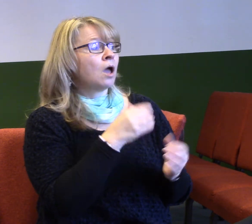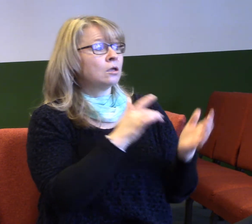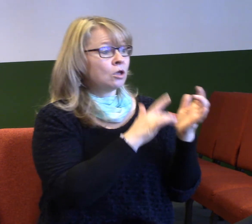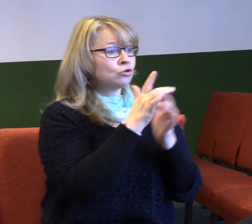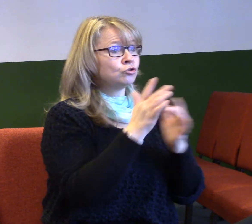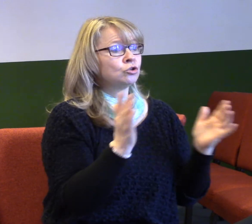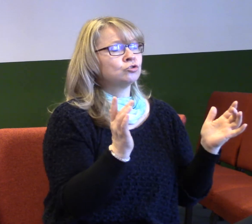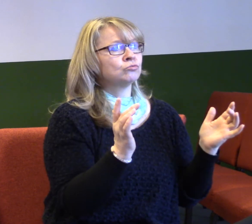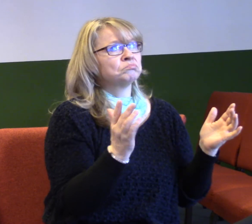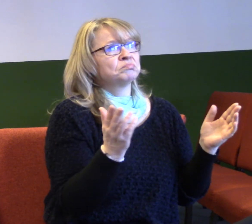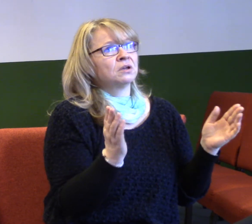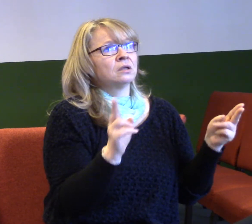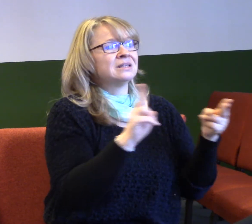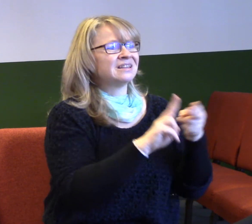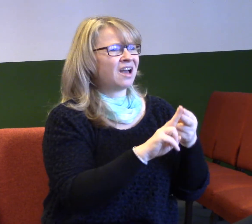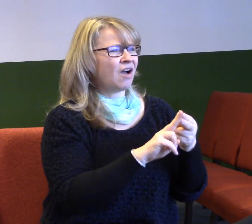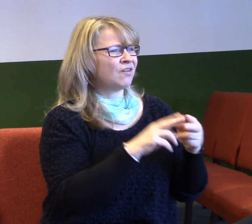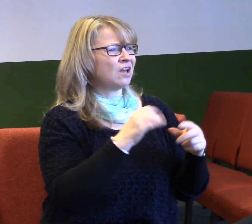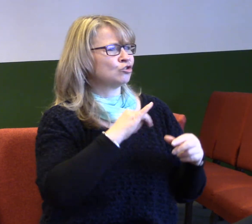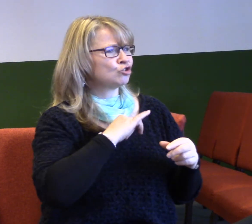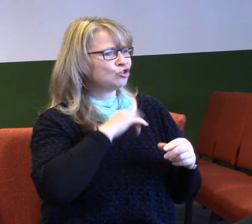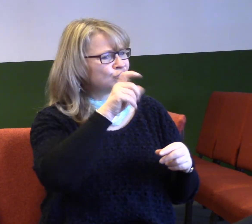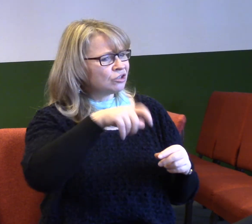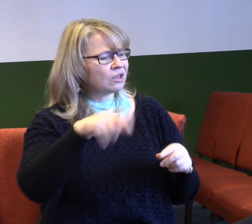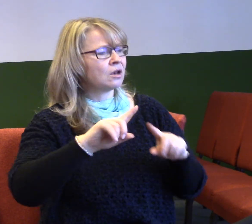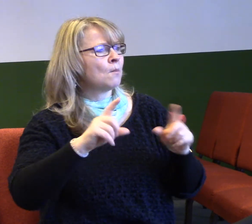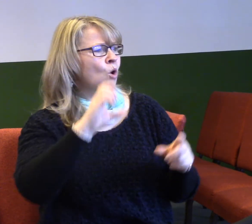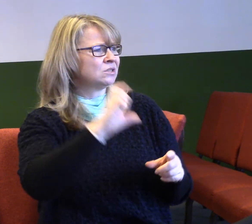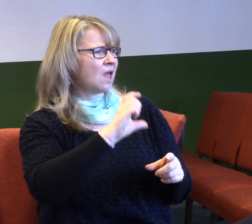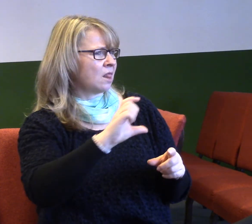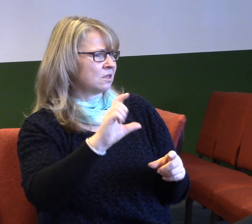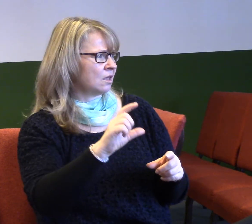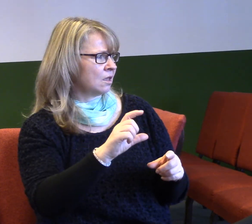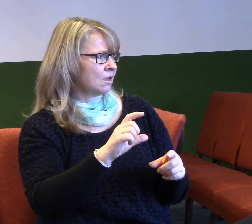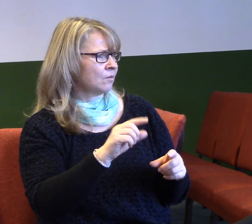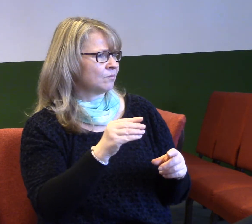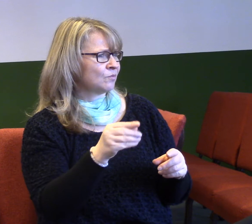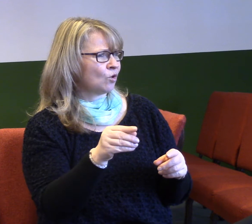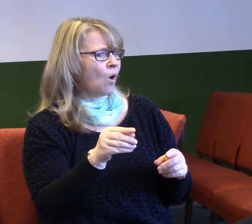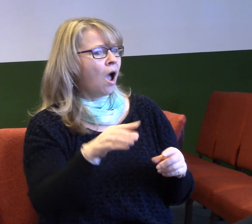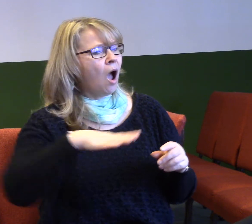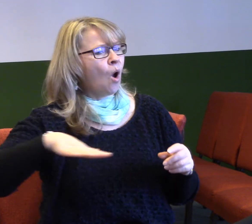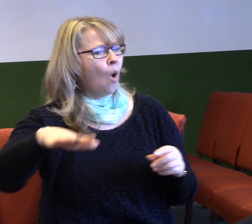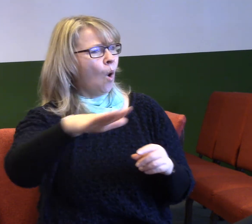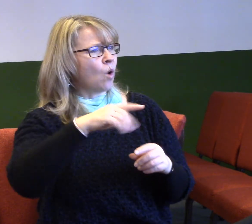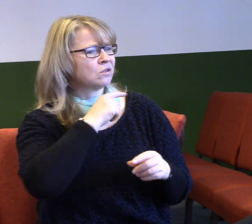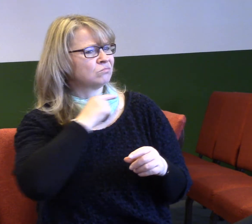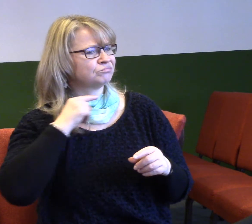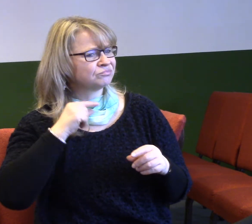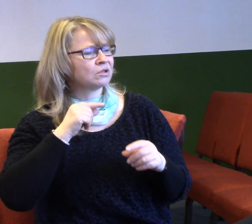Nám to dneska nic neříká, ale tehdejší židovská komunika těch rabínů a učitelů si dávala hrozně veliký pozor